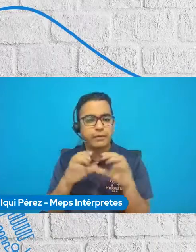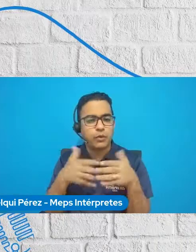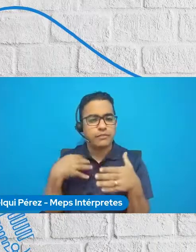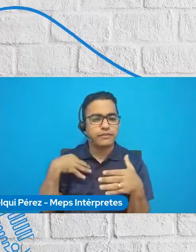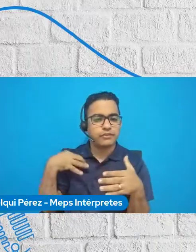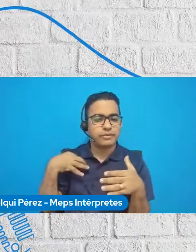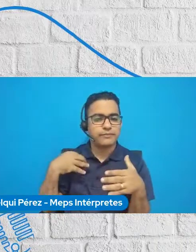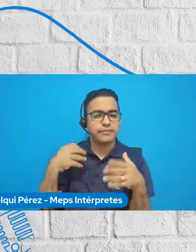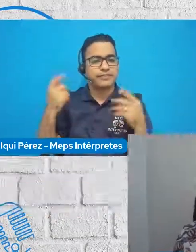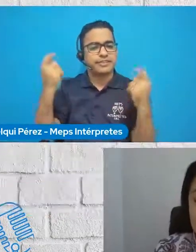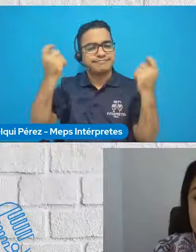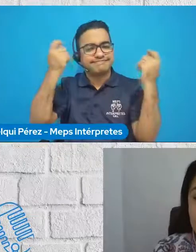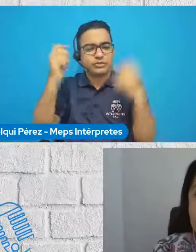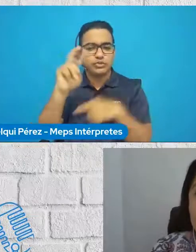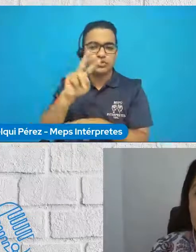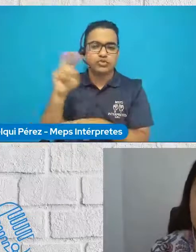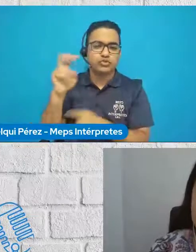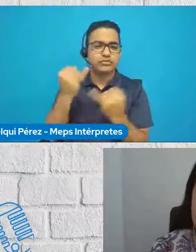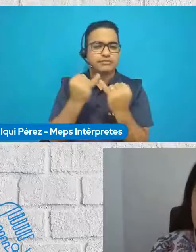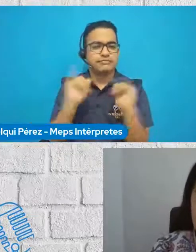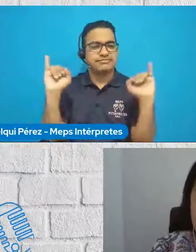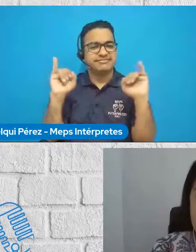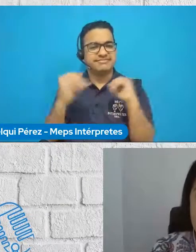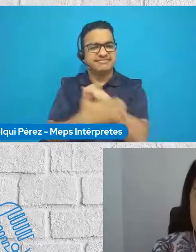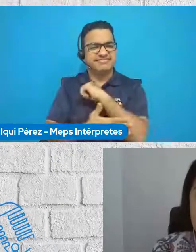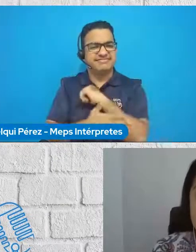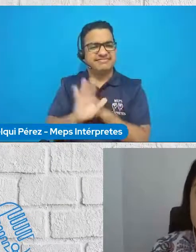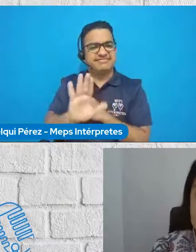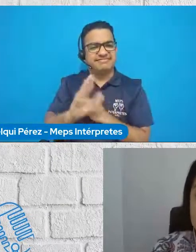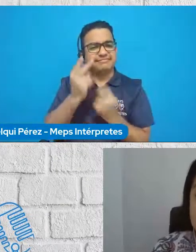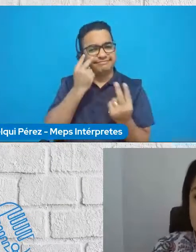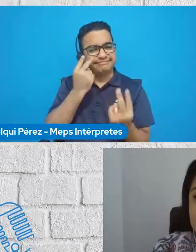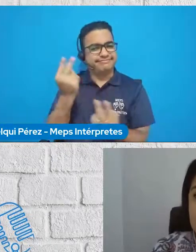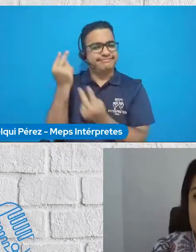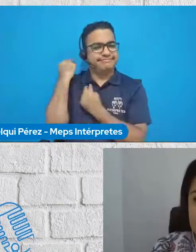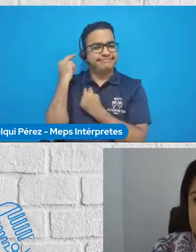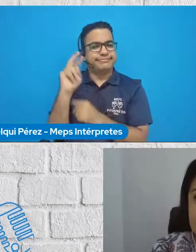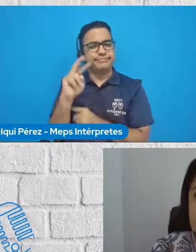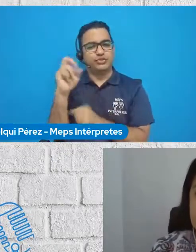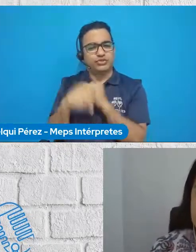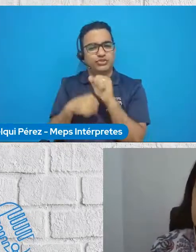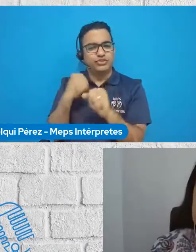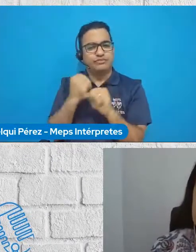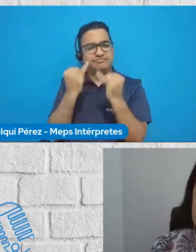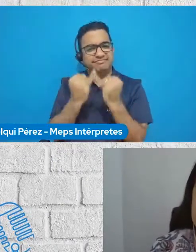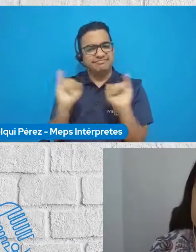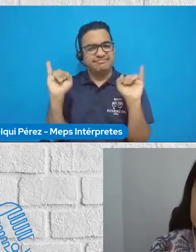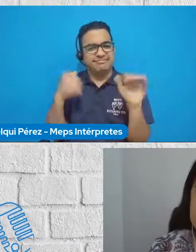Bicentenario, que es un proyecto del gobierno el cual conmemora los 200 años de independencia.